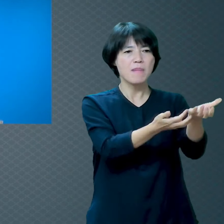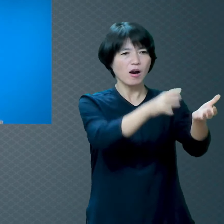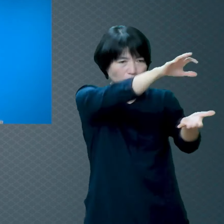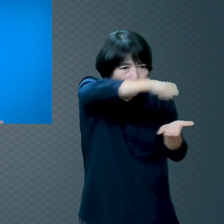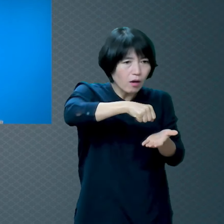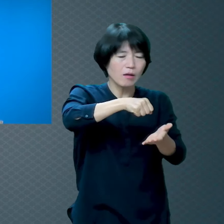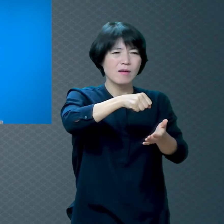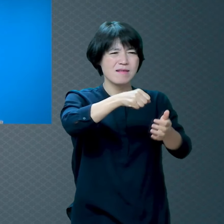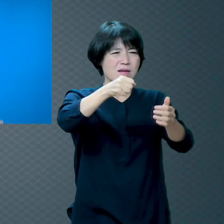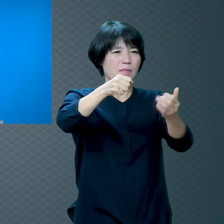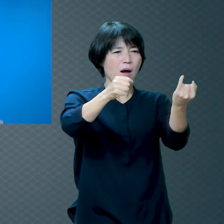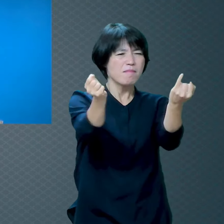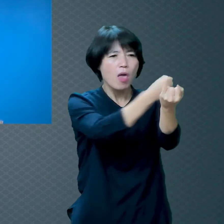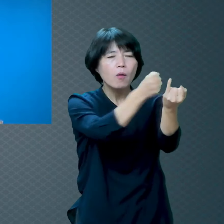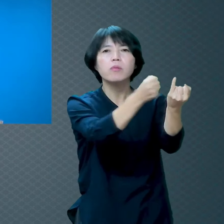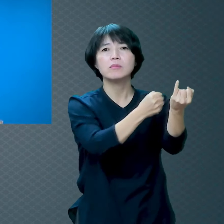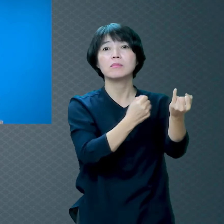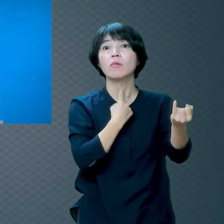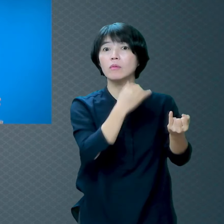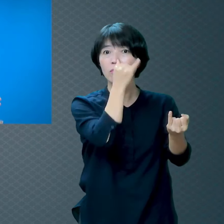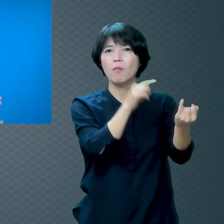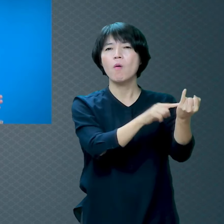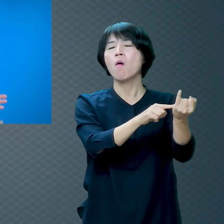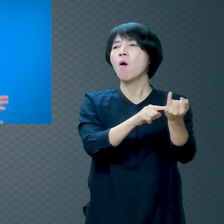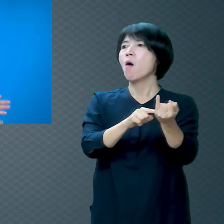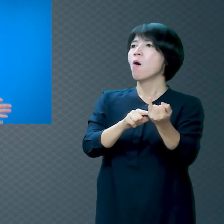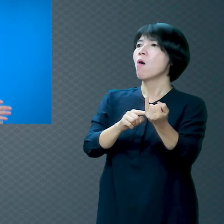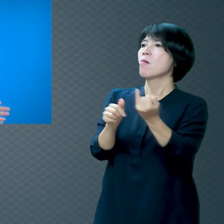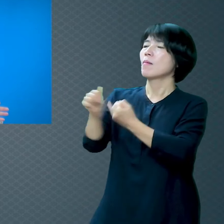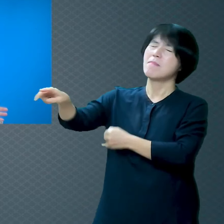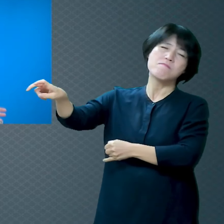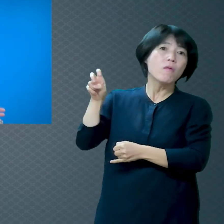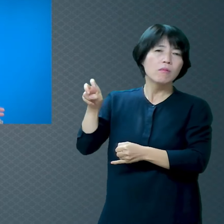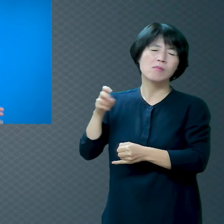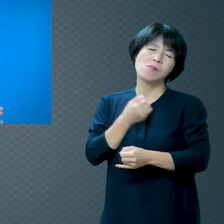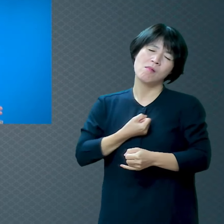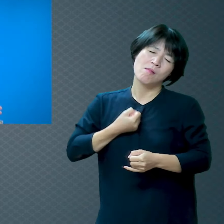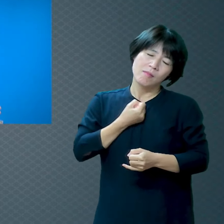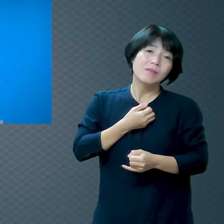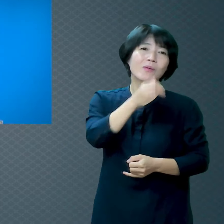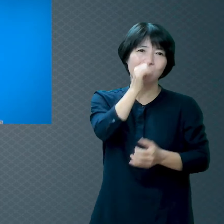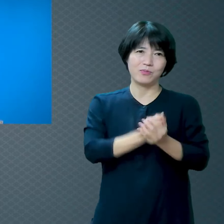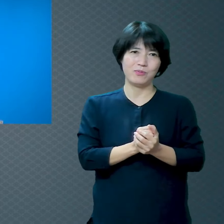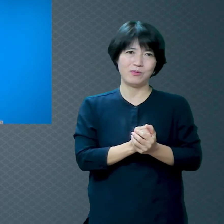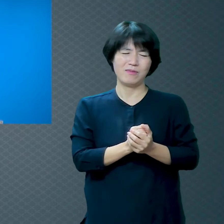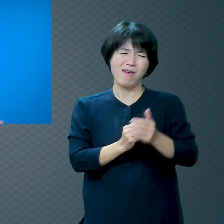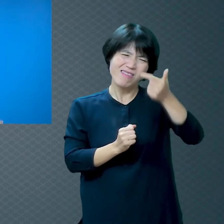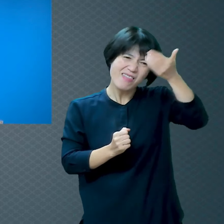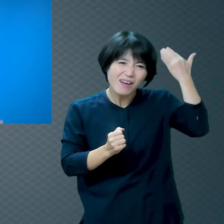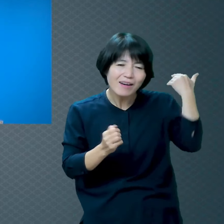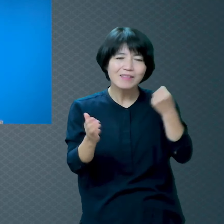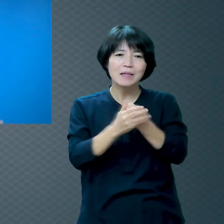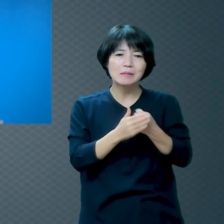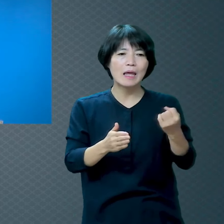할머니가 그 당시에는 지금하고 다르잖아요 그러니까 그냥